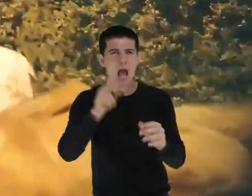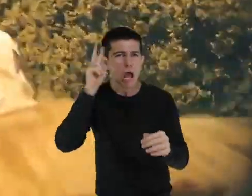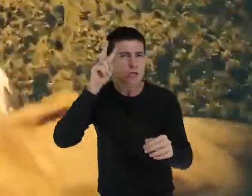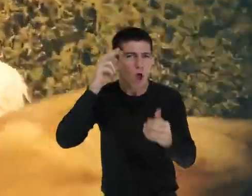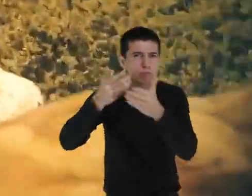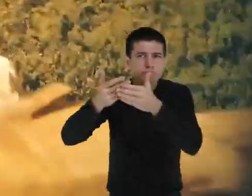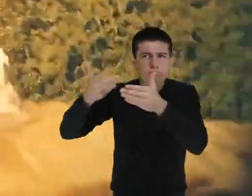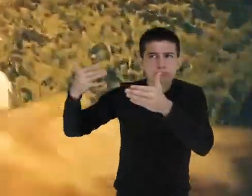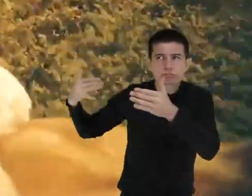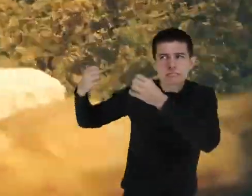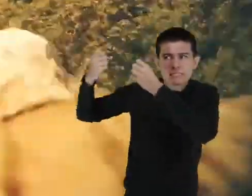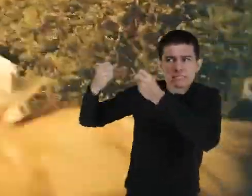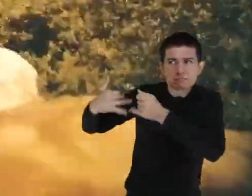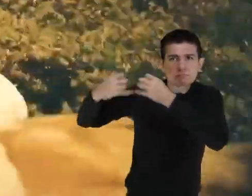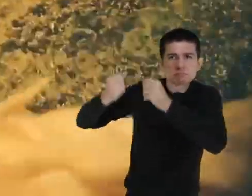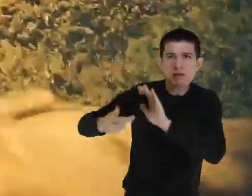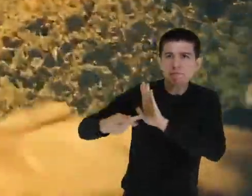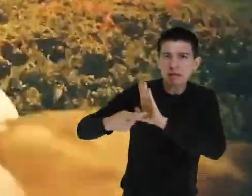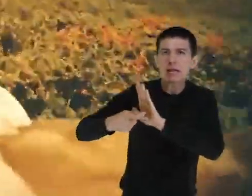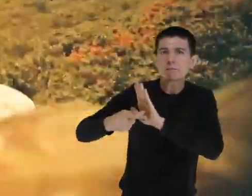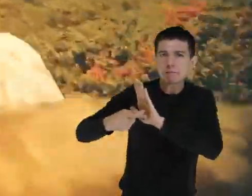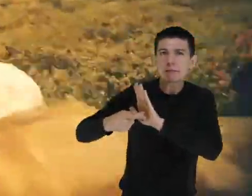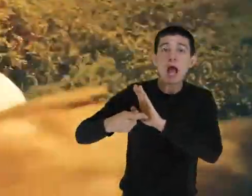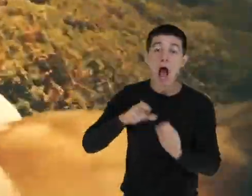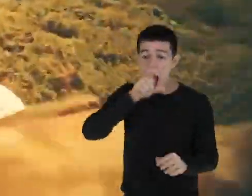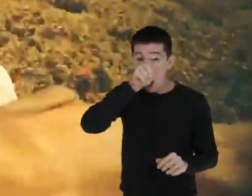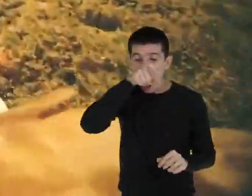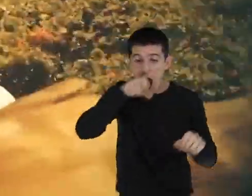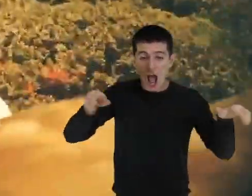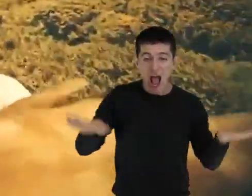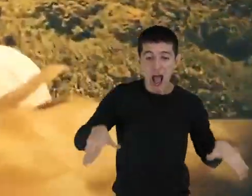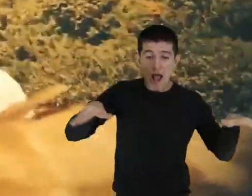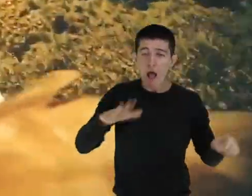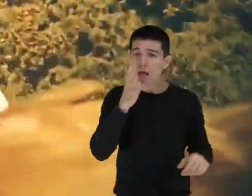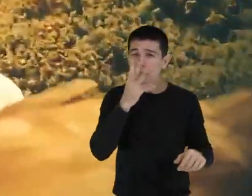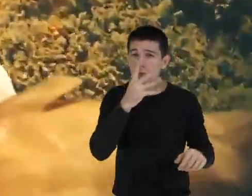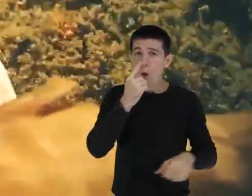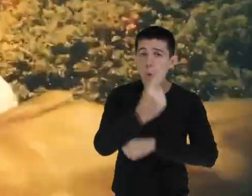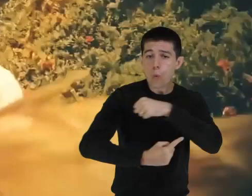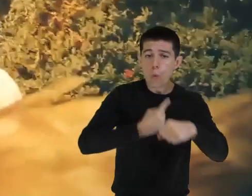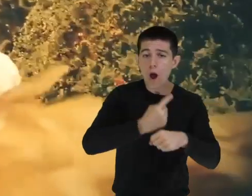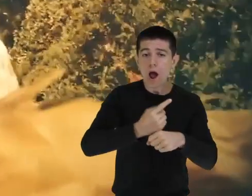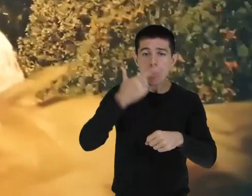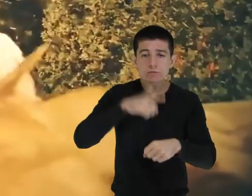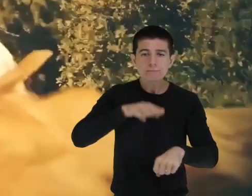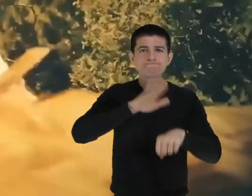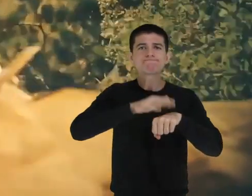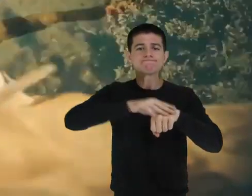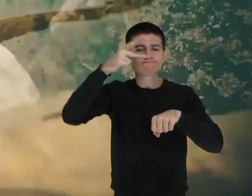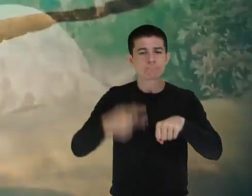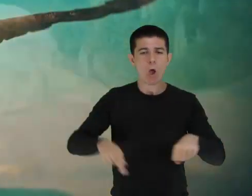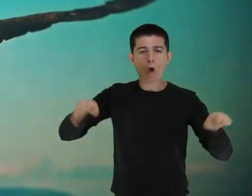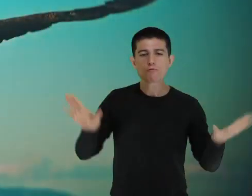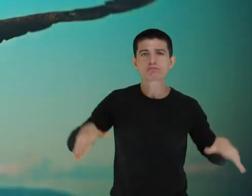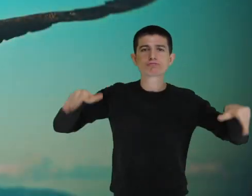desde sua origem. As águias podem levar até um ano para voar sozinhas. Pessoas